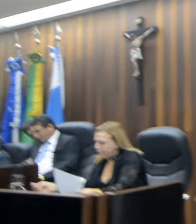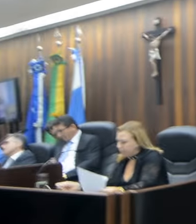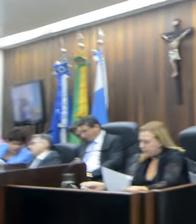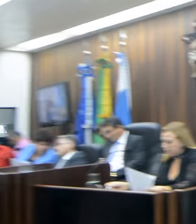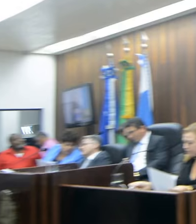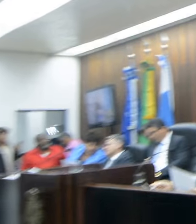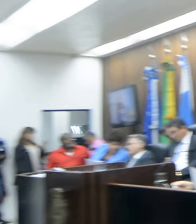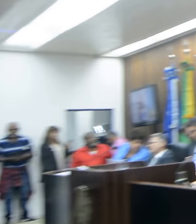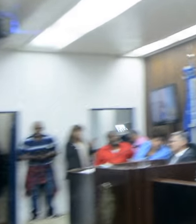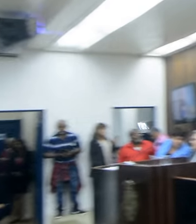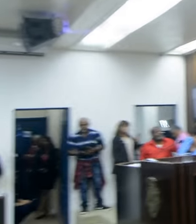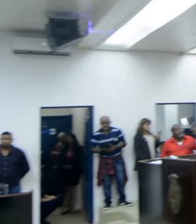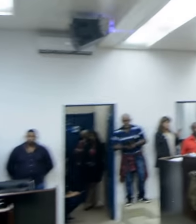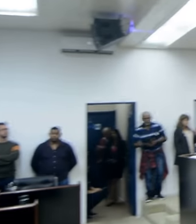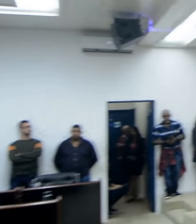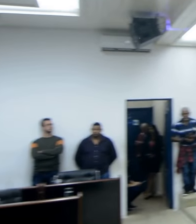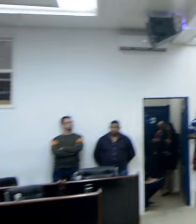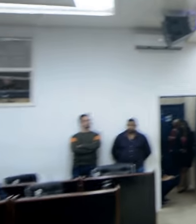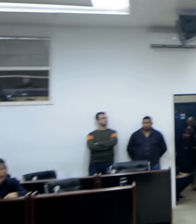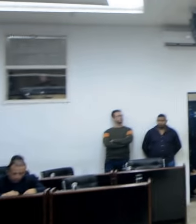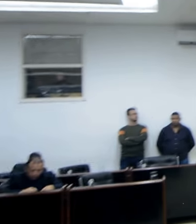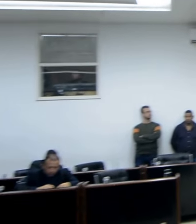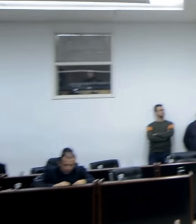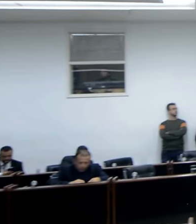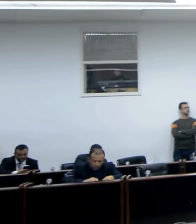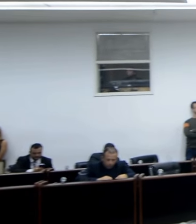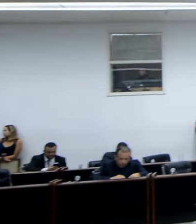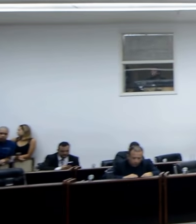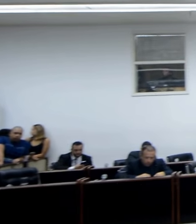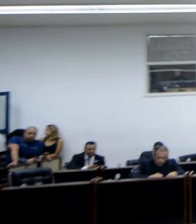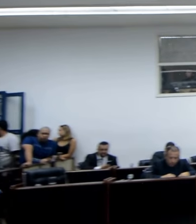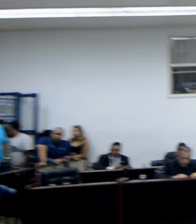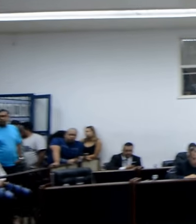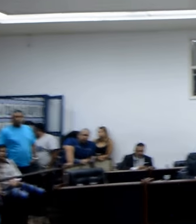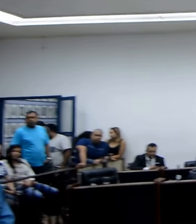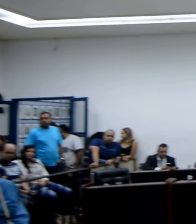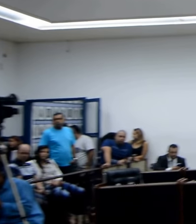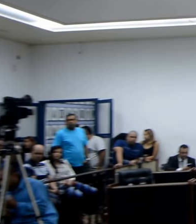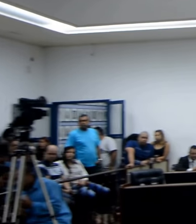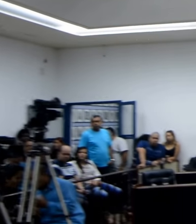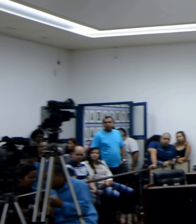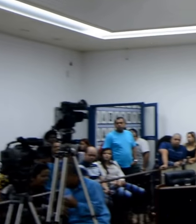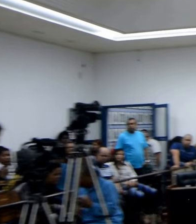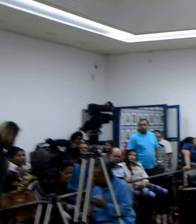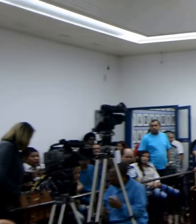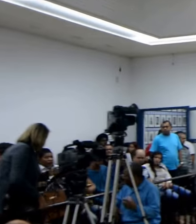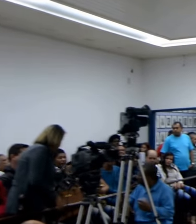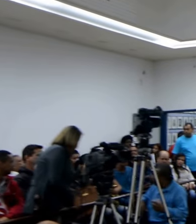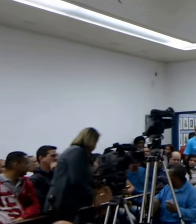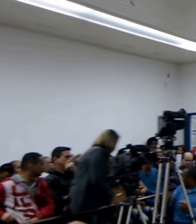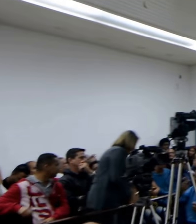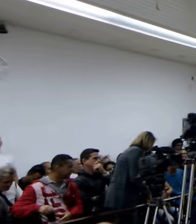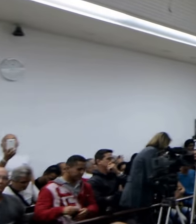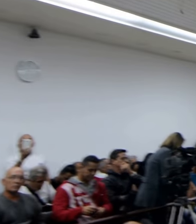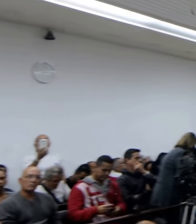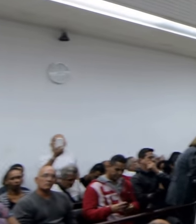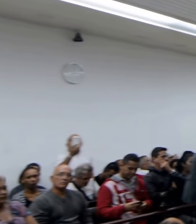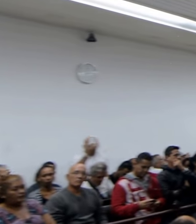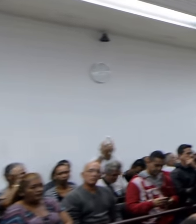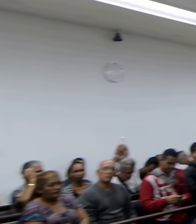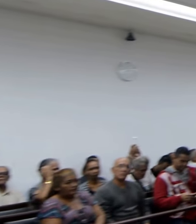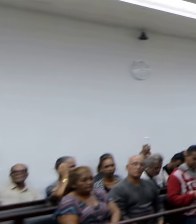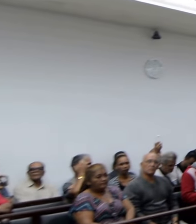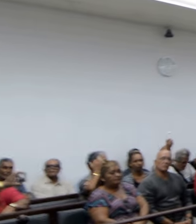pela sua vestimenta. Então, esse projeto, eu peço ao apoio dos colegas, que a gente possa acelerar esse